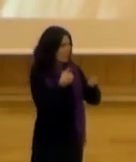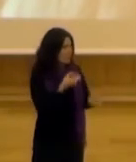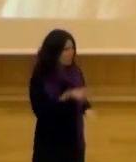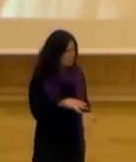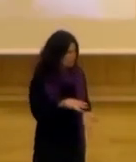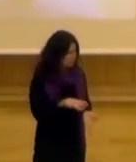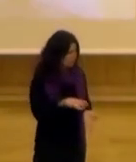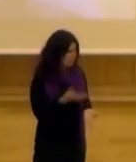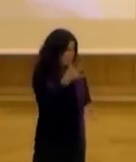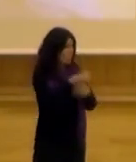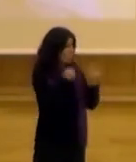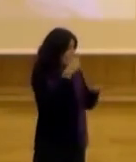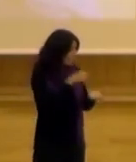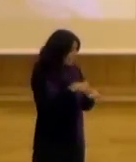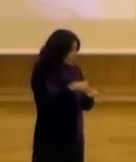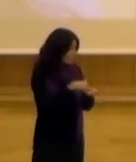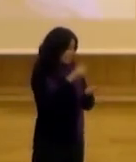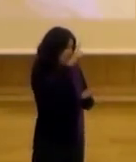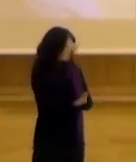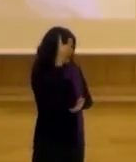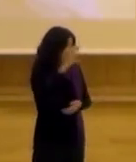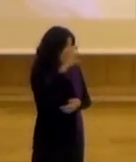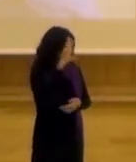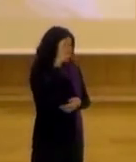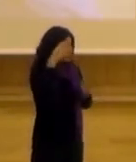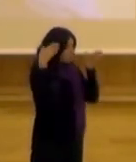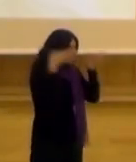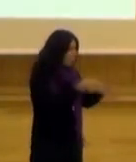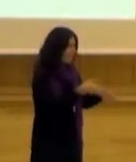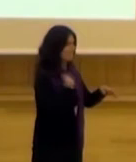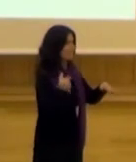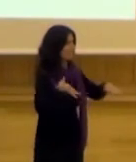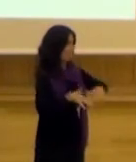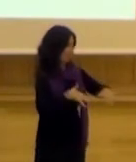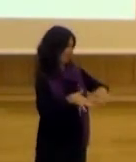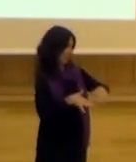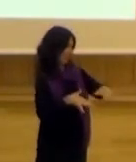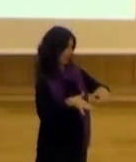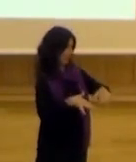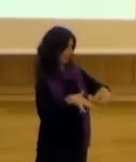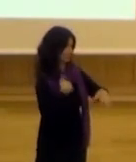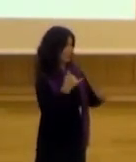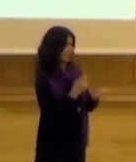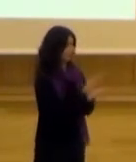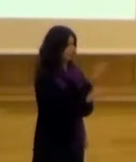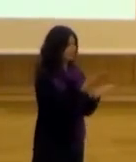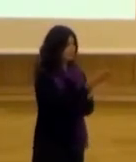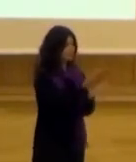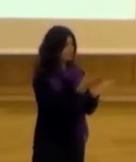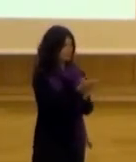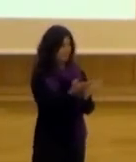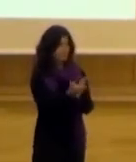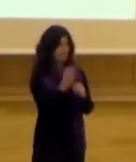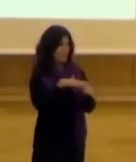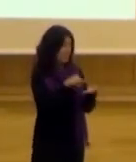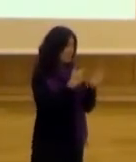puedo contar. Lo próximo que se viene es el Madrid Escucha centrado en la movilidad que justamente se plantea varias líneas para los